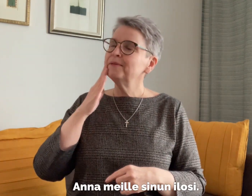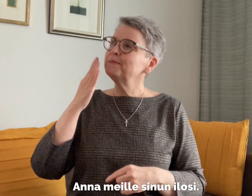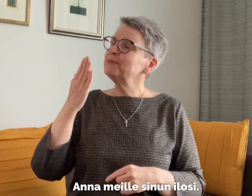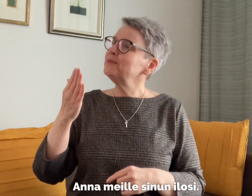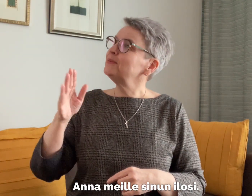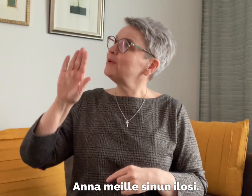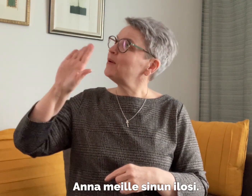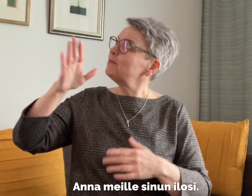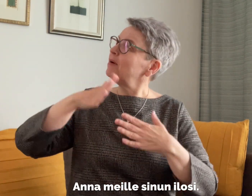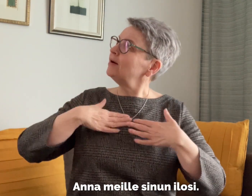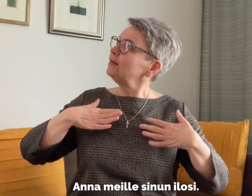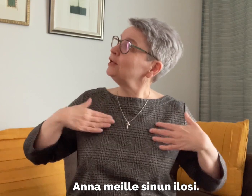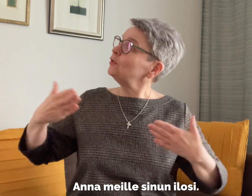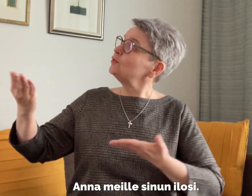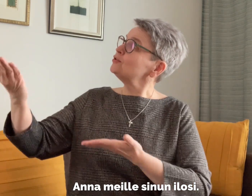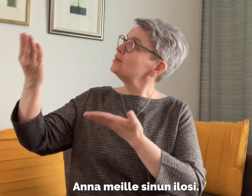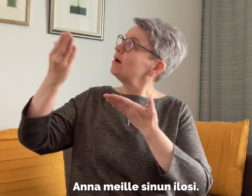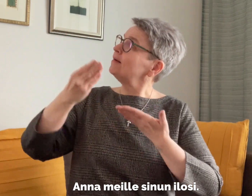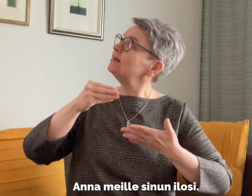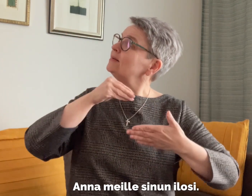Anna meille sinun ilosi.